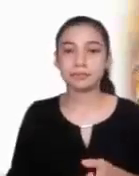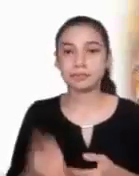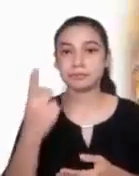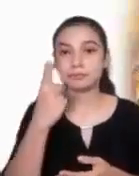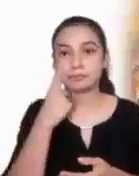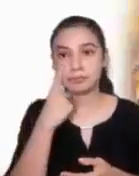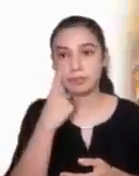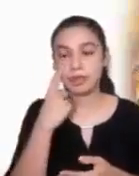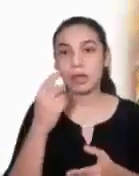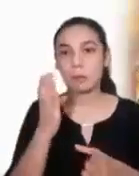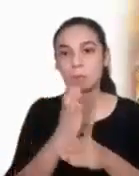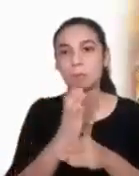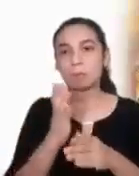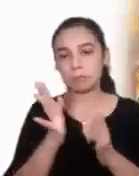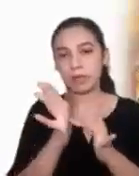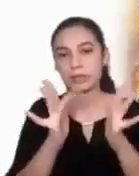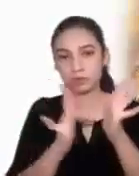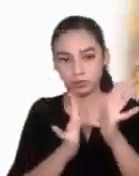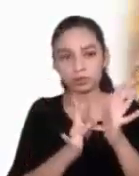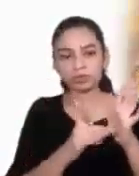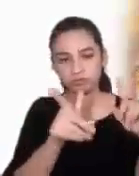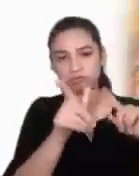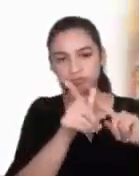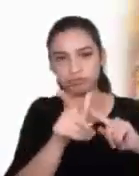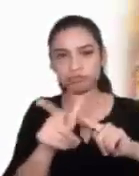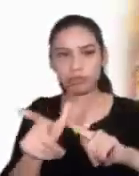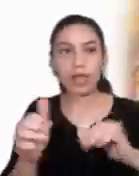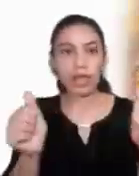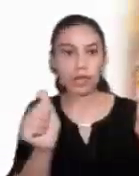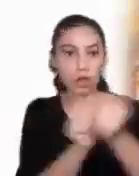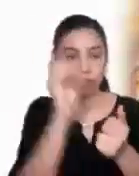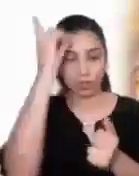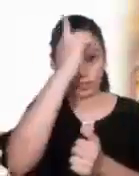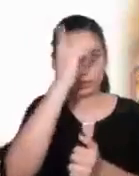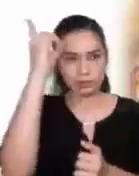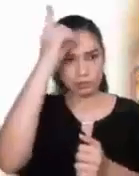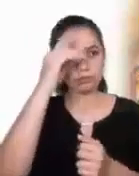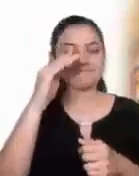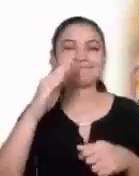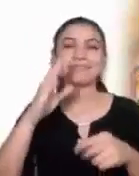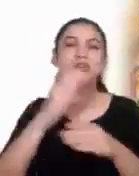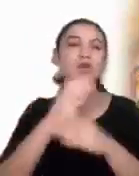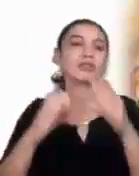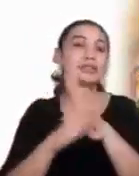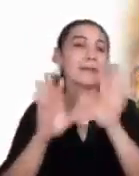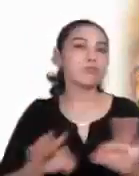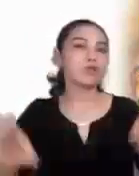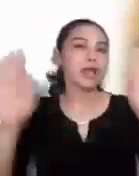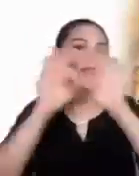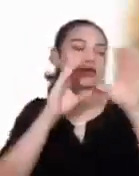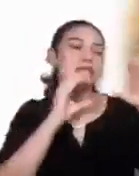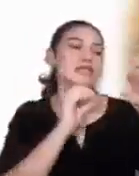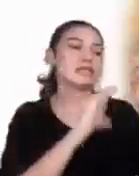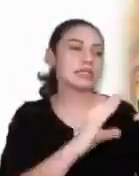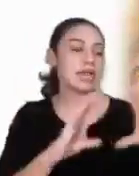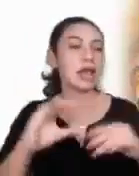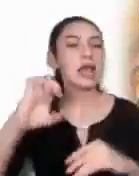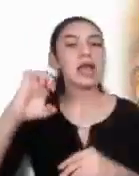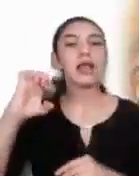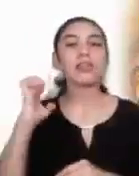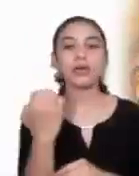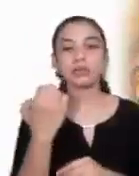Sigue de camino con sus discípulos y va enseñando lo más importante para su seguimiento. Corriendo,